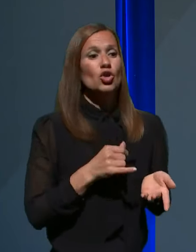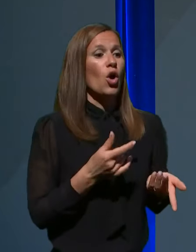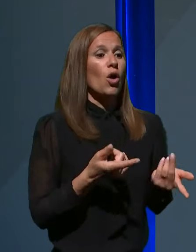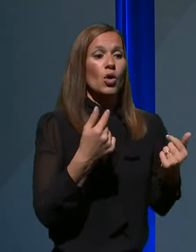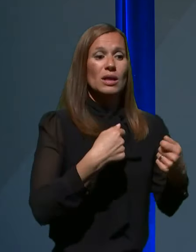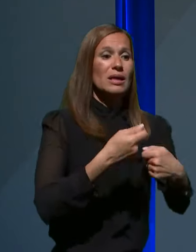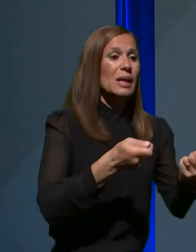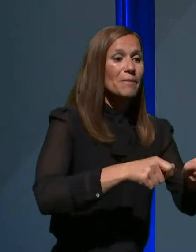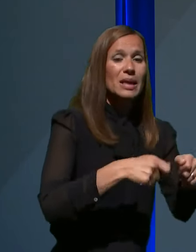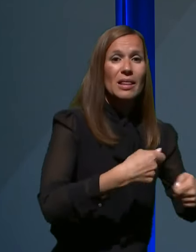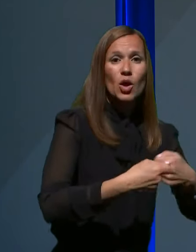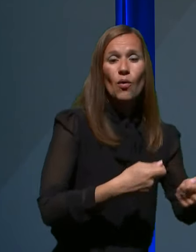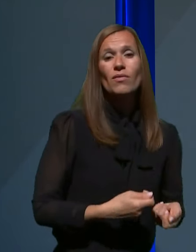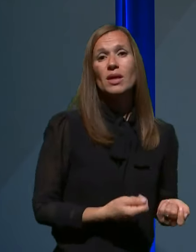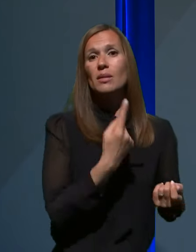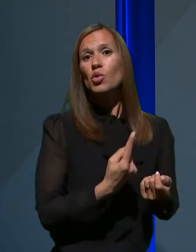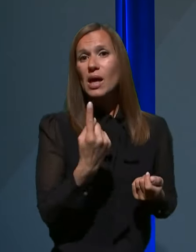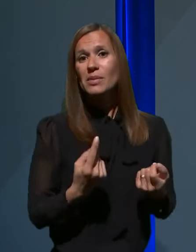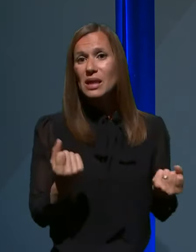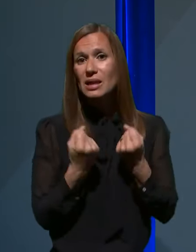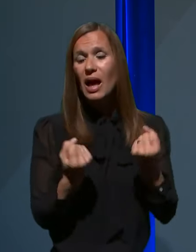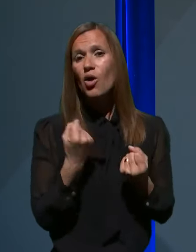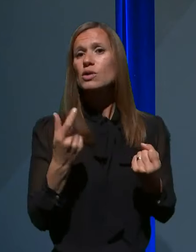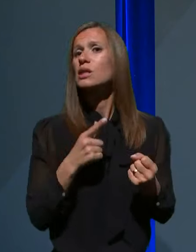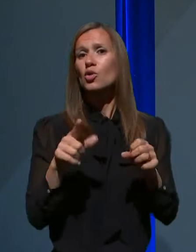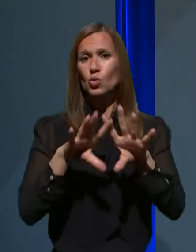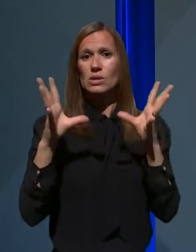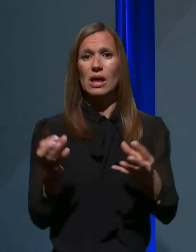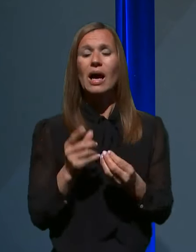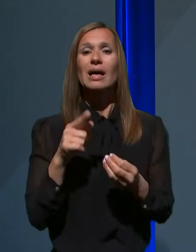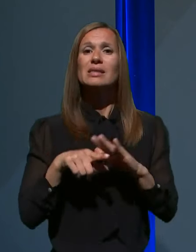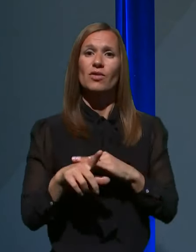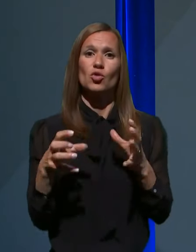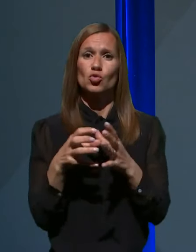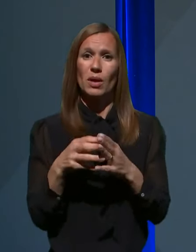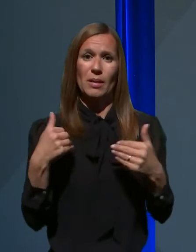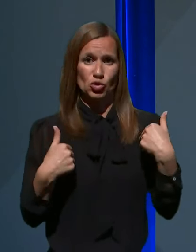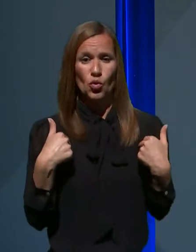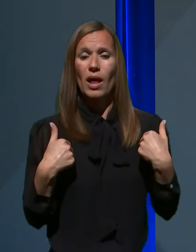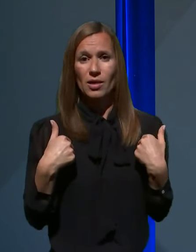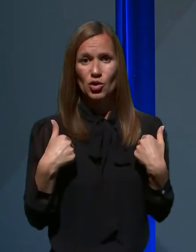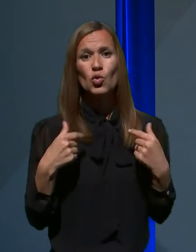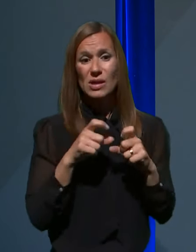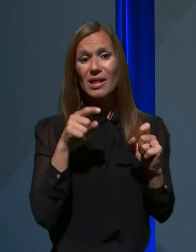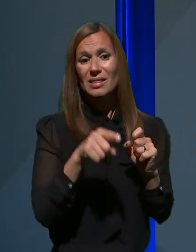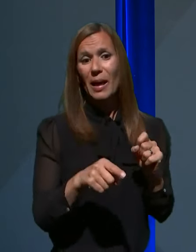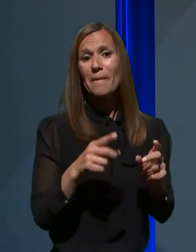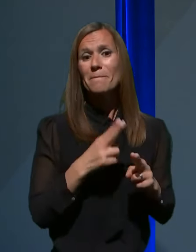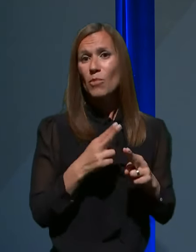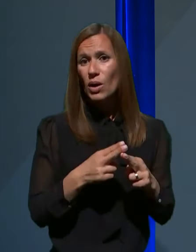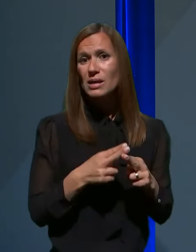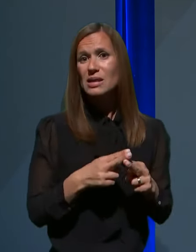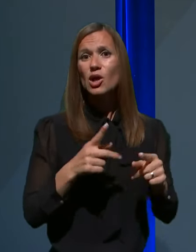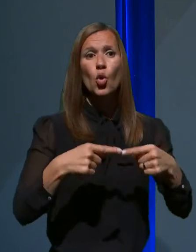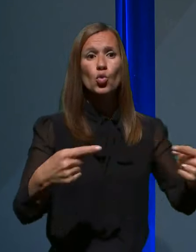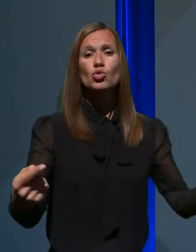trgovin, posameznih dejavnosti in vsega, ker se pač v družbenem življenju je zaradi te bolezni in okužbe z novim